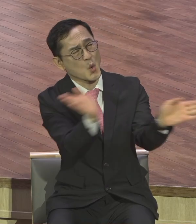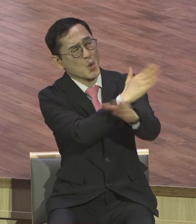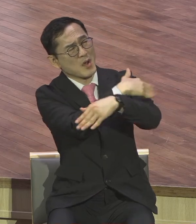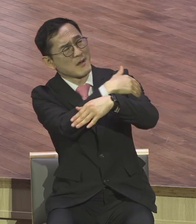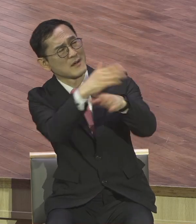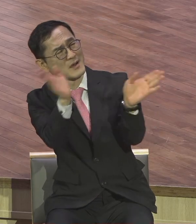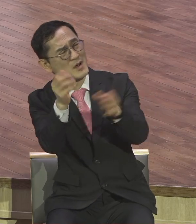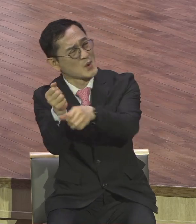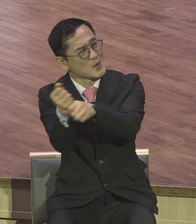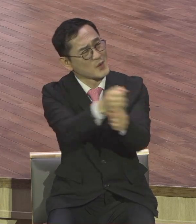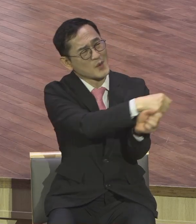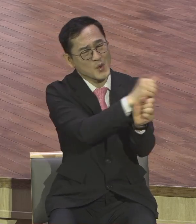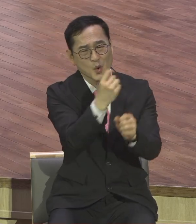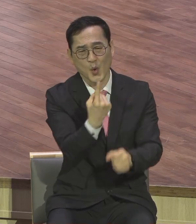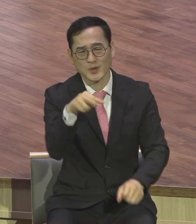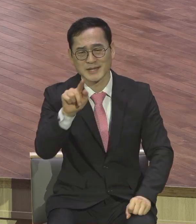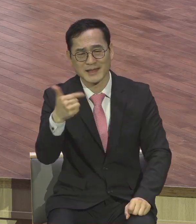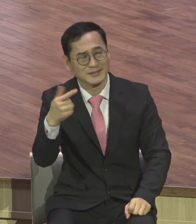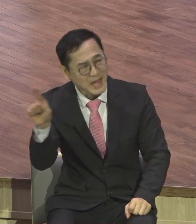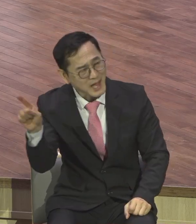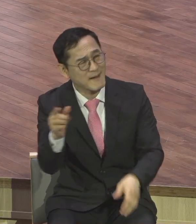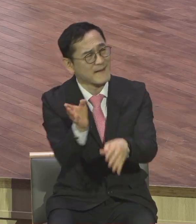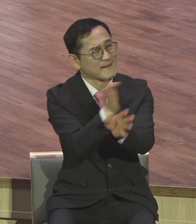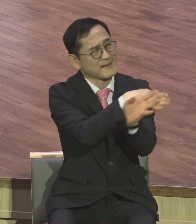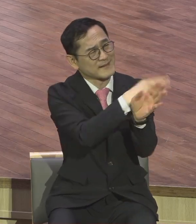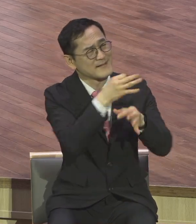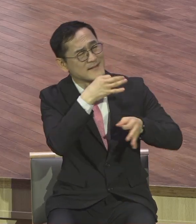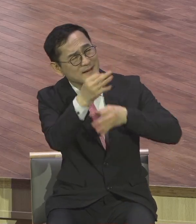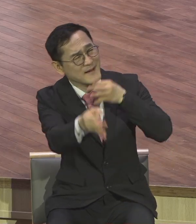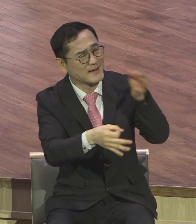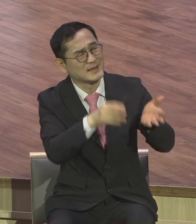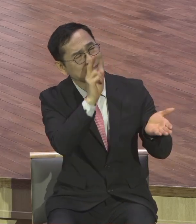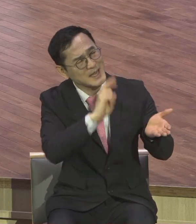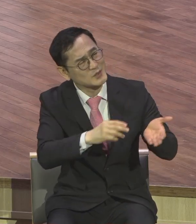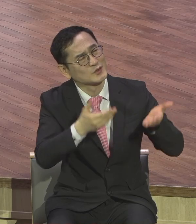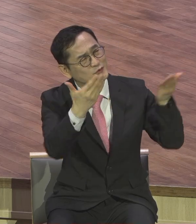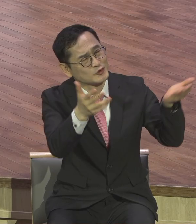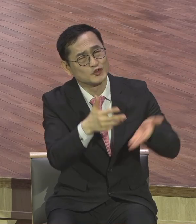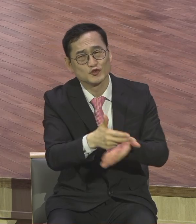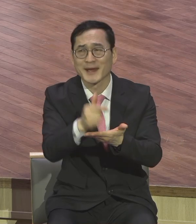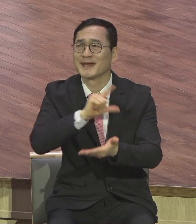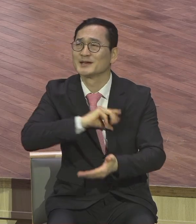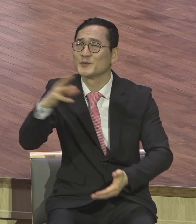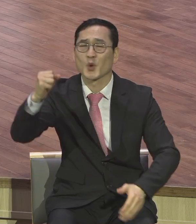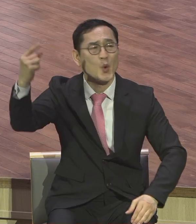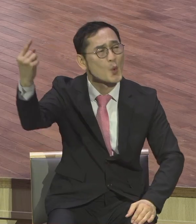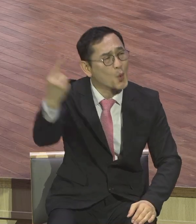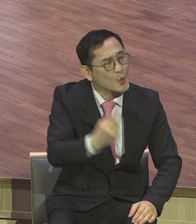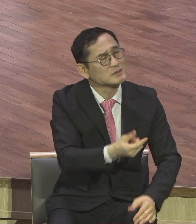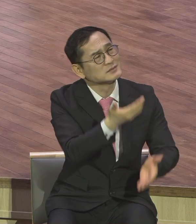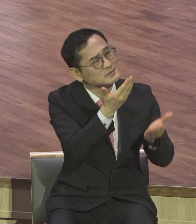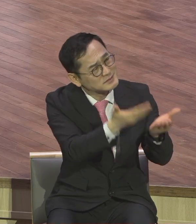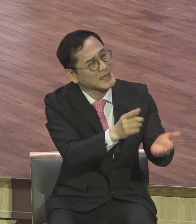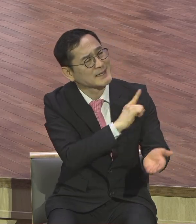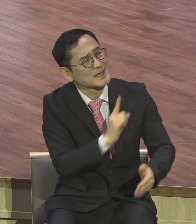자손이여 찬송하려다 주의 이름으로 오시는 이어 가장 높은 곳에서 호산나 하더라